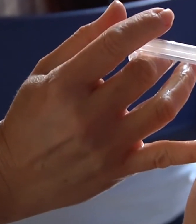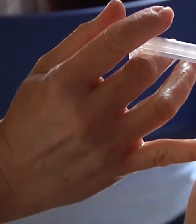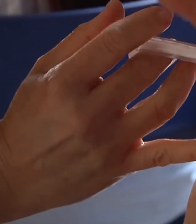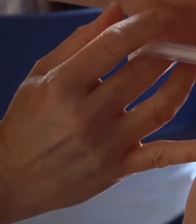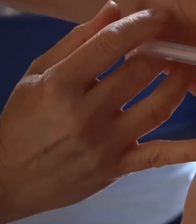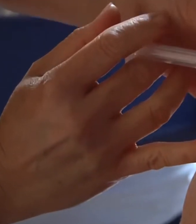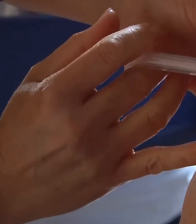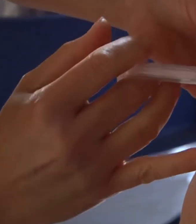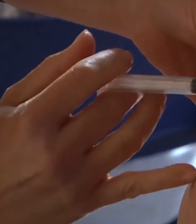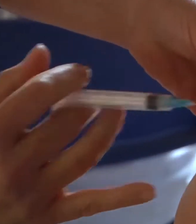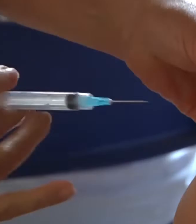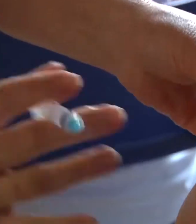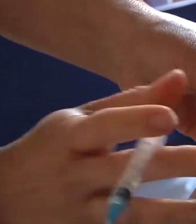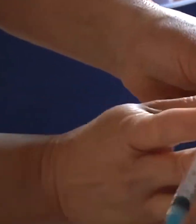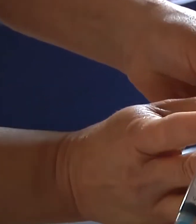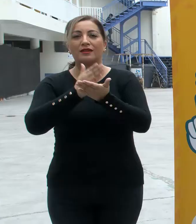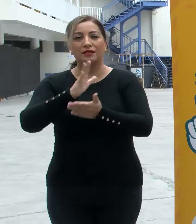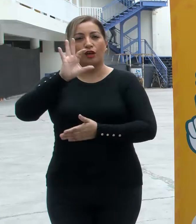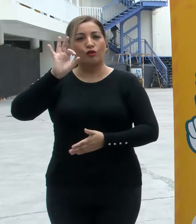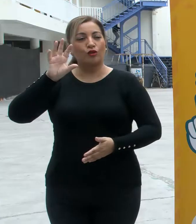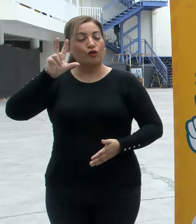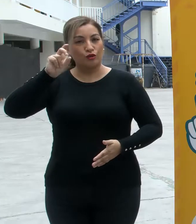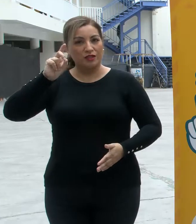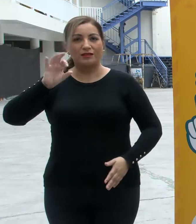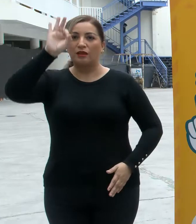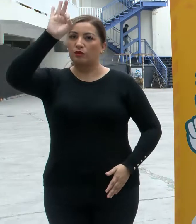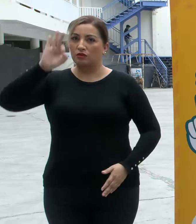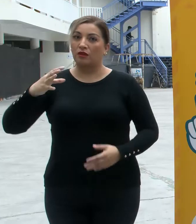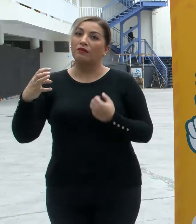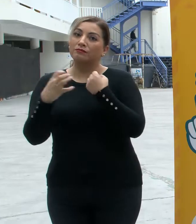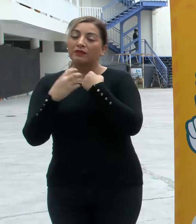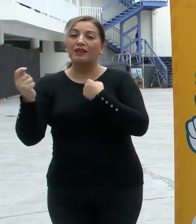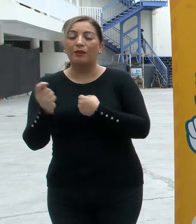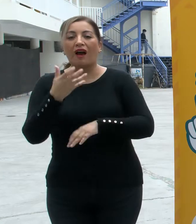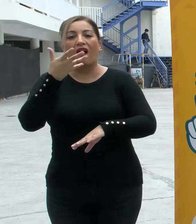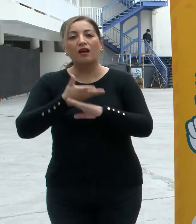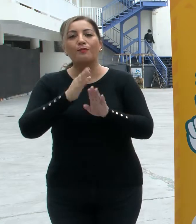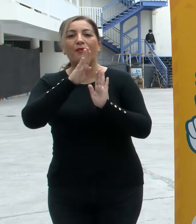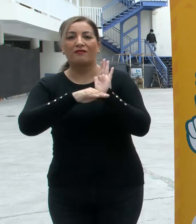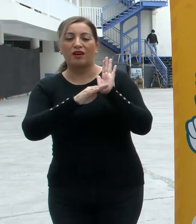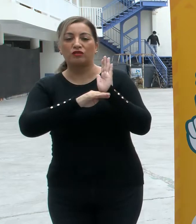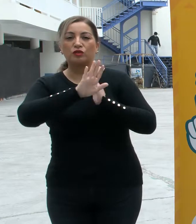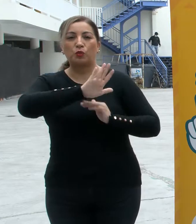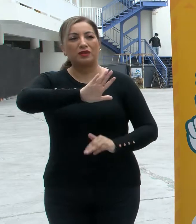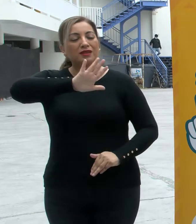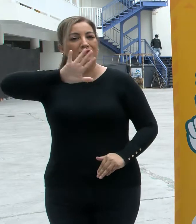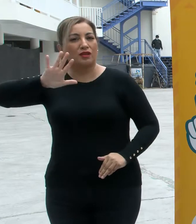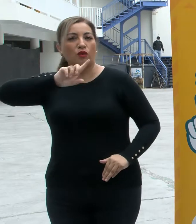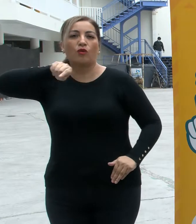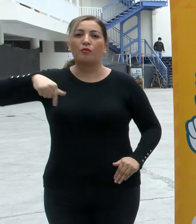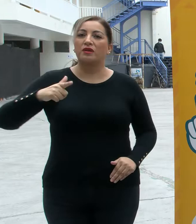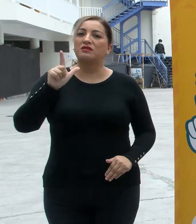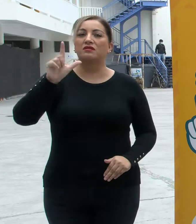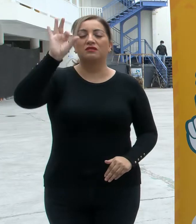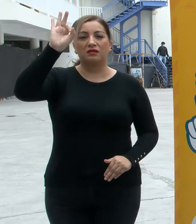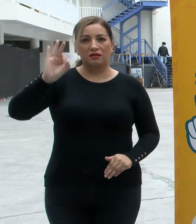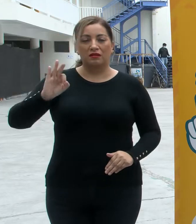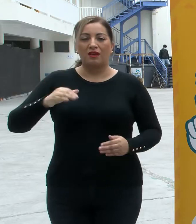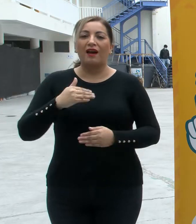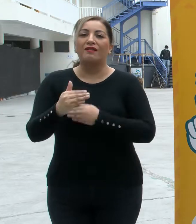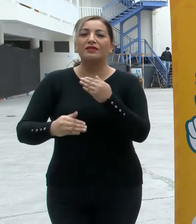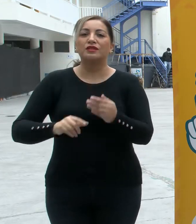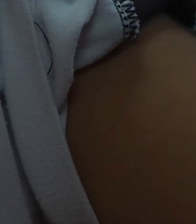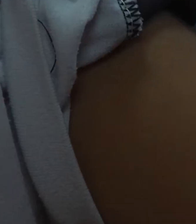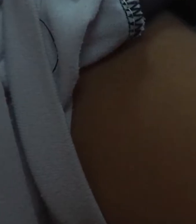vacunación es llegar al 80%. Hoy día la región de Tarapacá tiene un 55,7% y avanzando en un 71